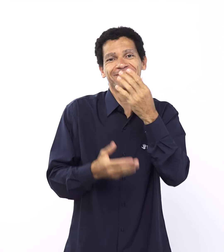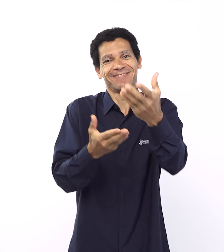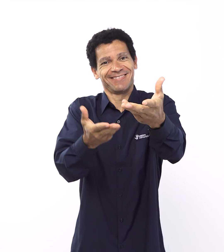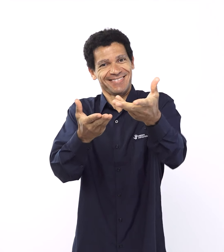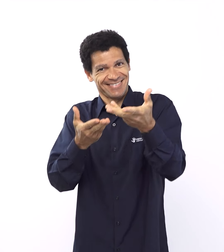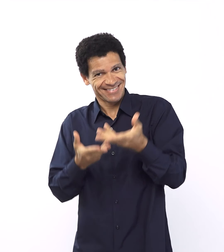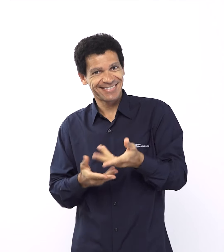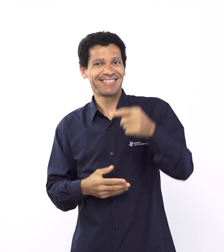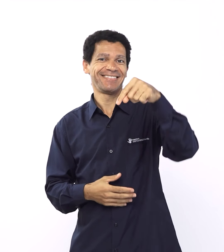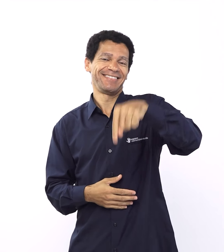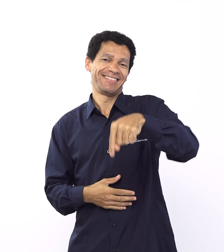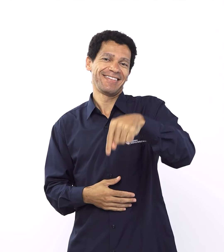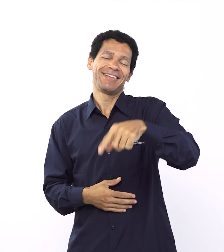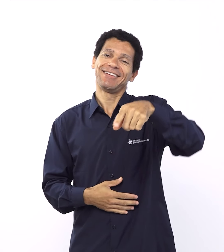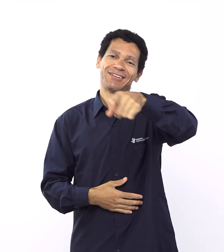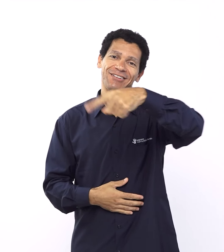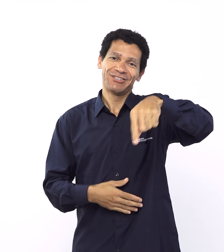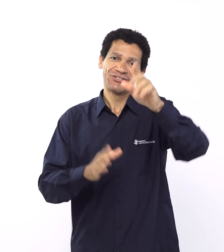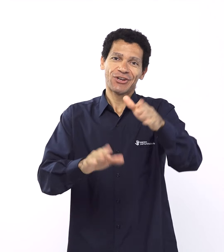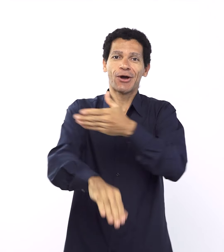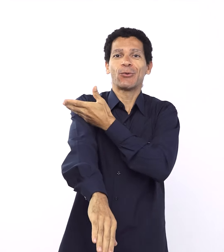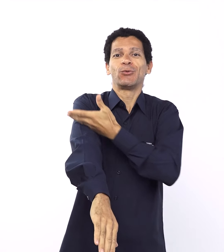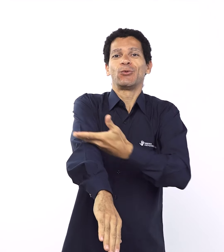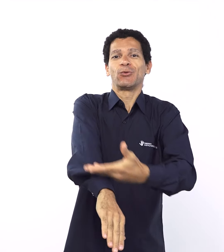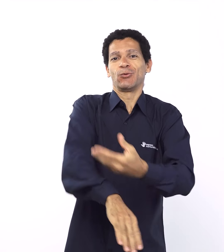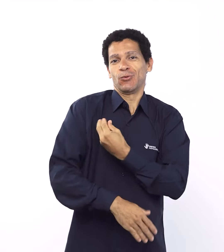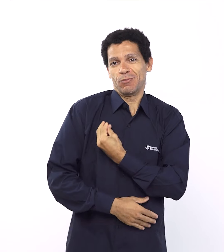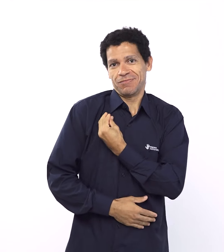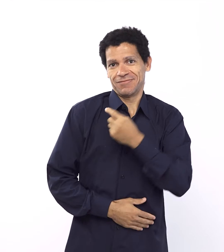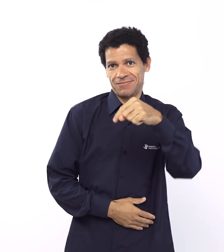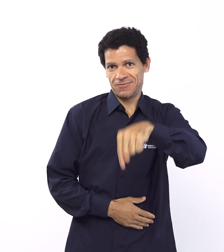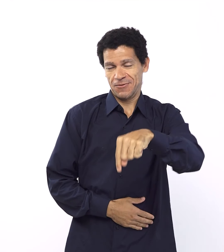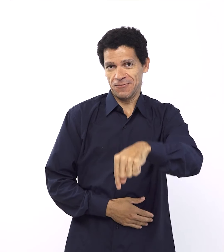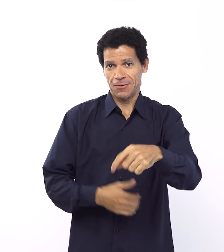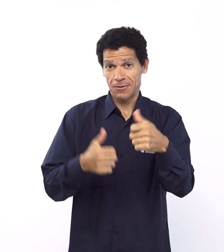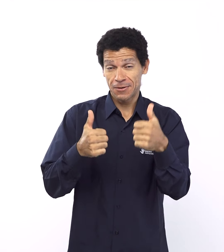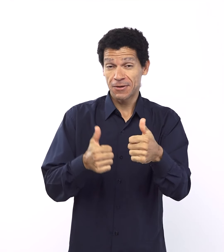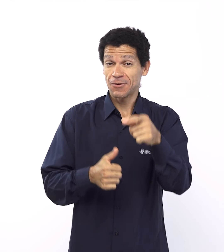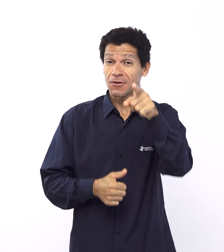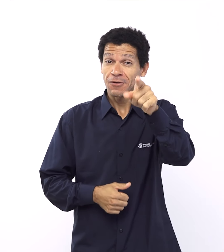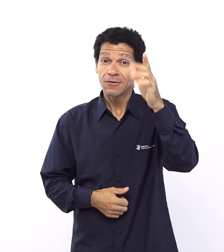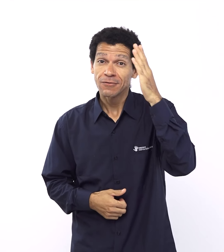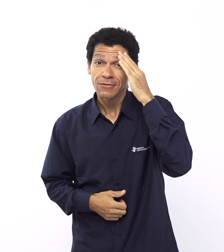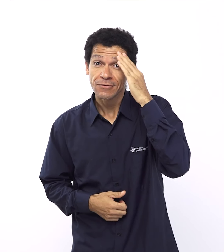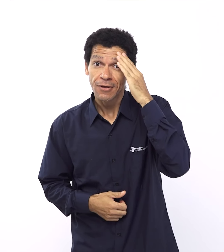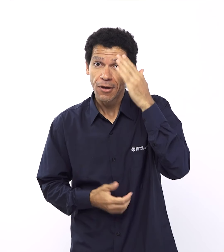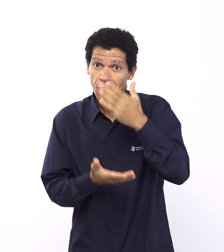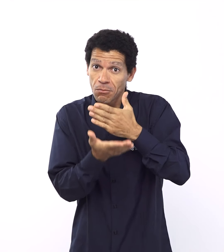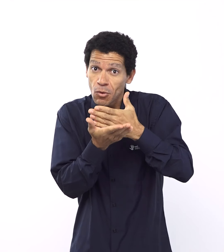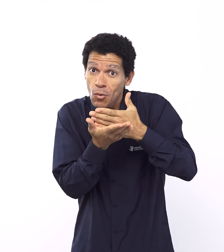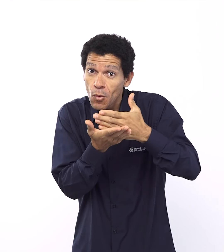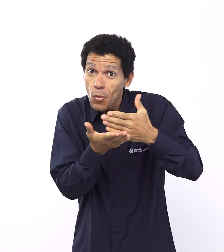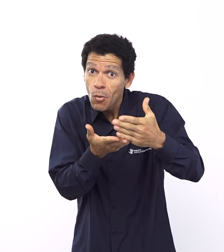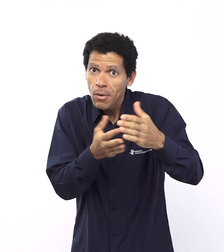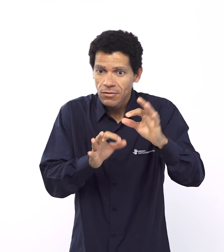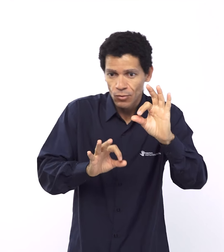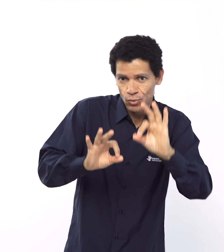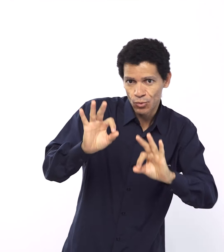acostumados a estar aqui. Bom, você sabe, nós estamos agora iniciando uma nova série. Com uma carinha nova, alguma